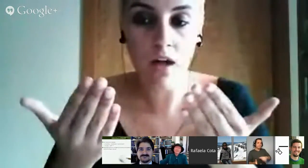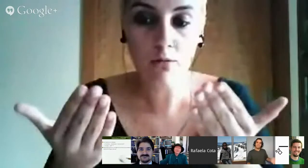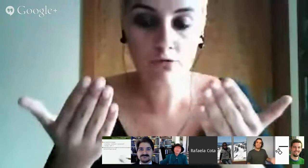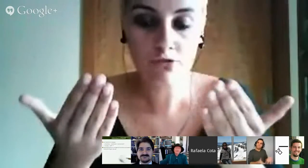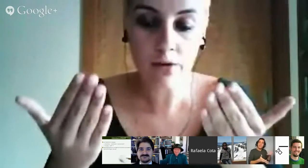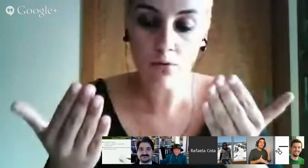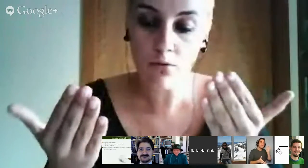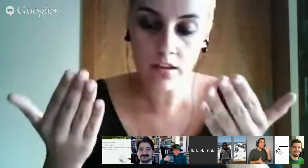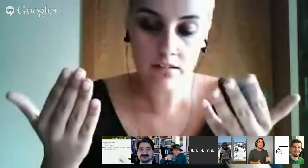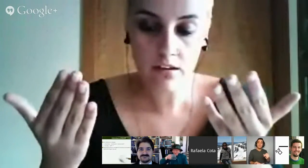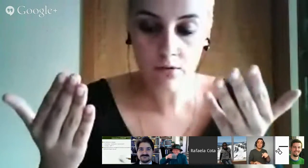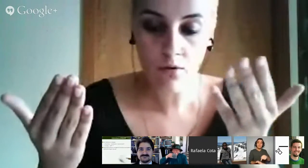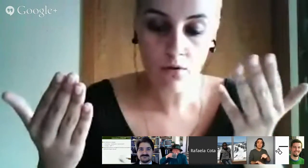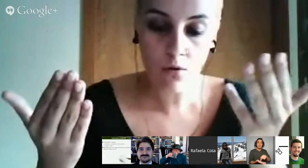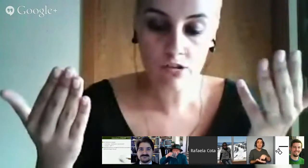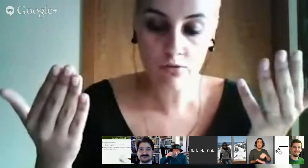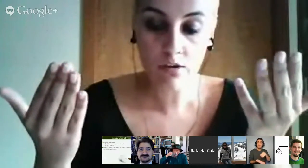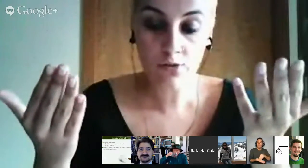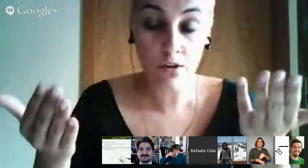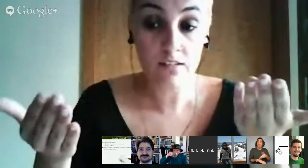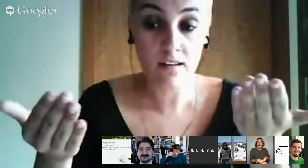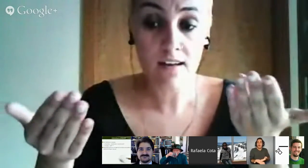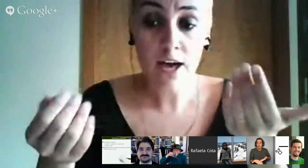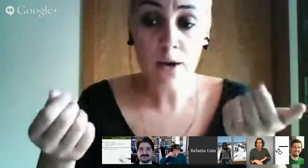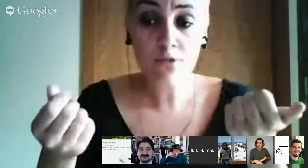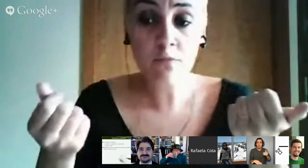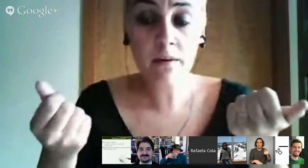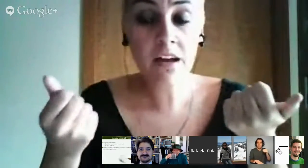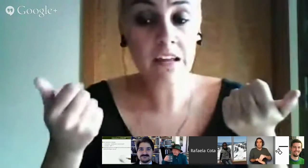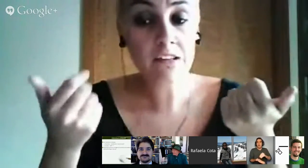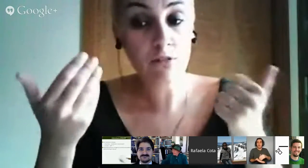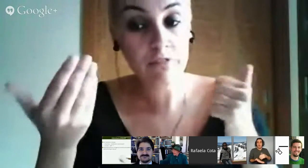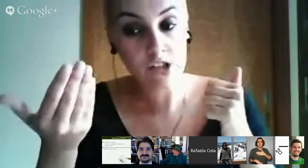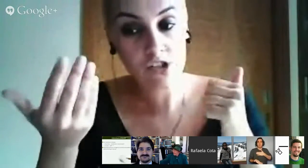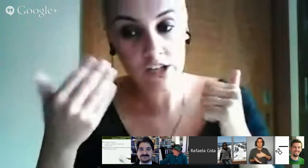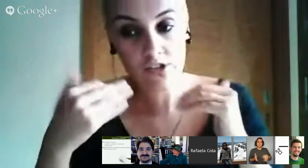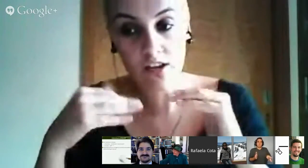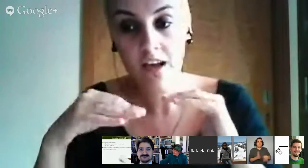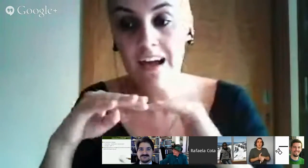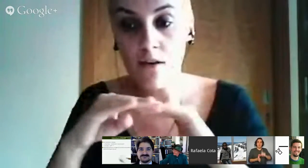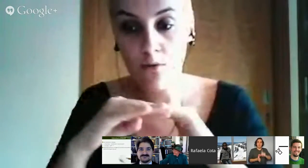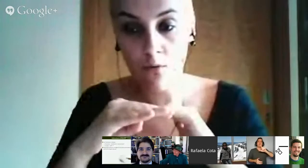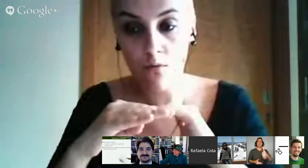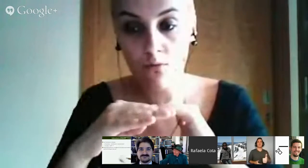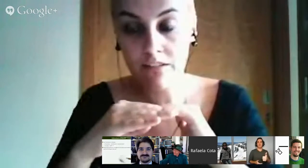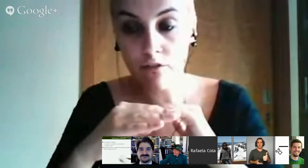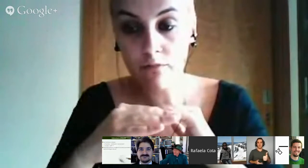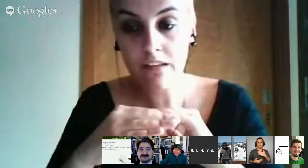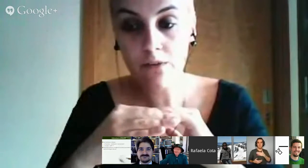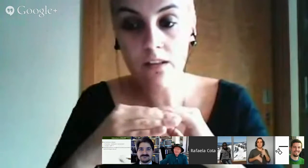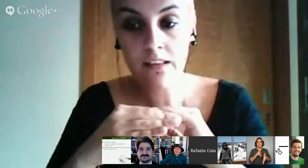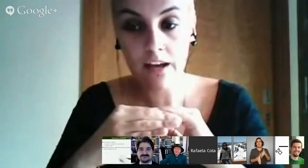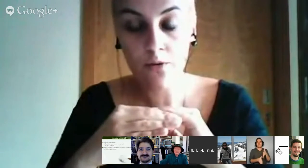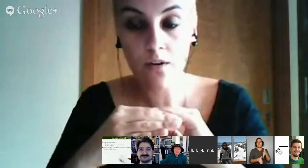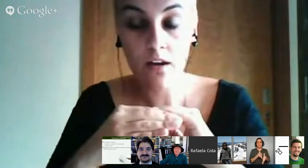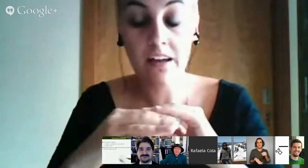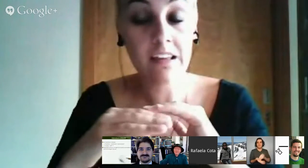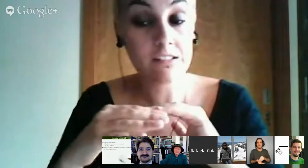algo que está em concordância com a sua natureza? Portanto, para que a criança ouvindo esteja com um desenvolvimento igualitário, a criança